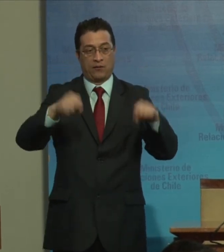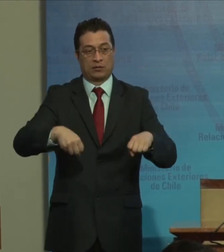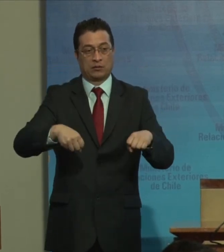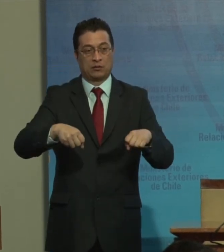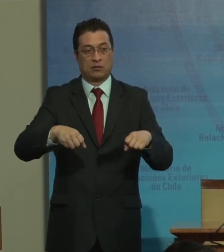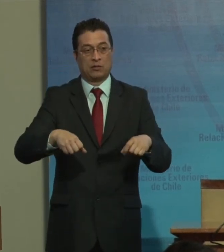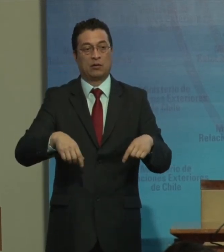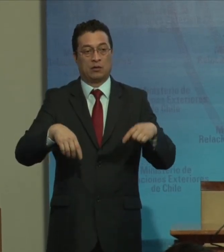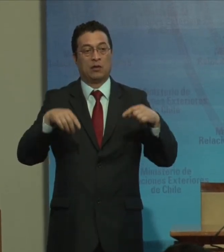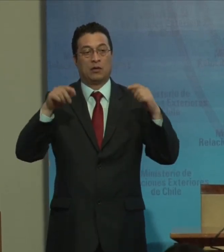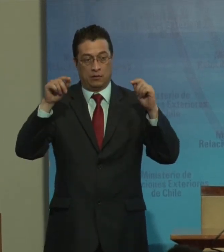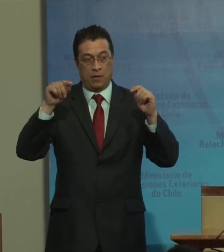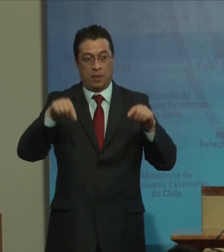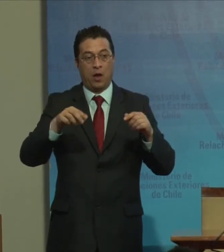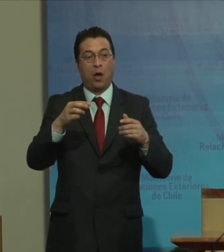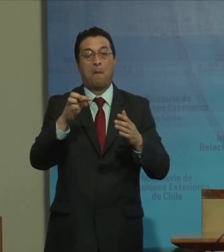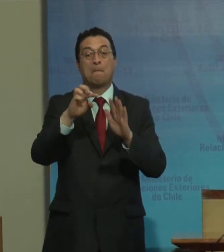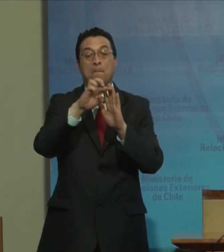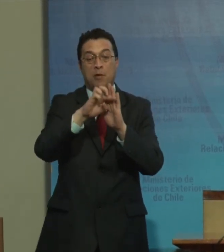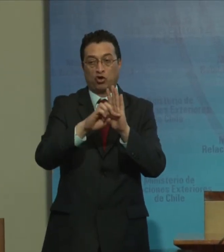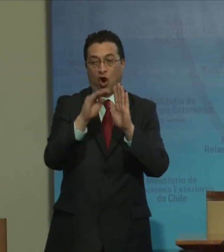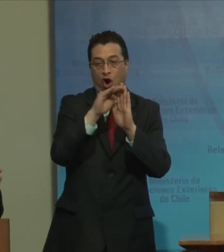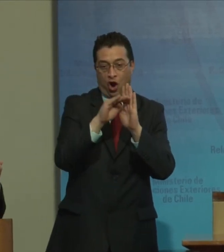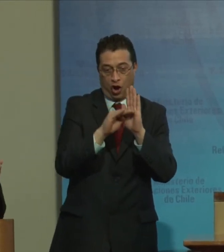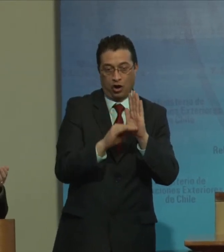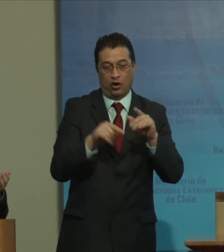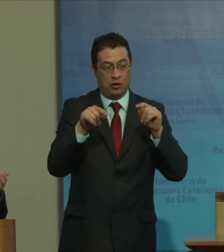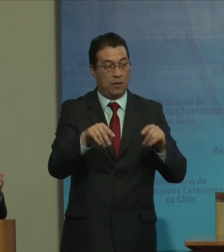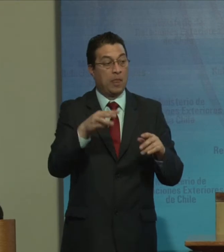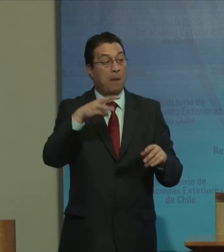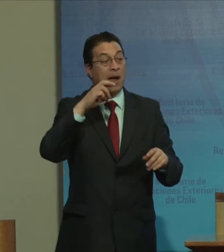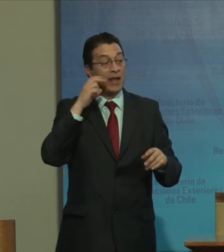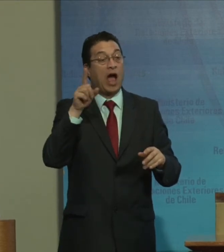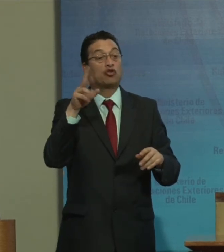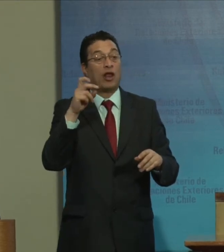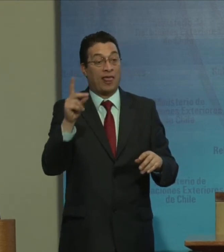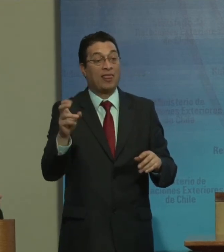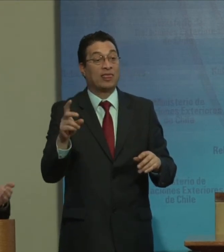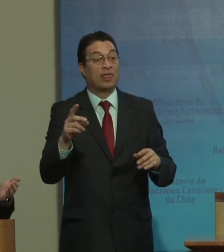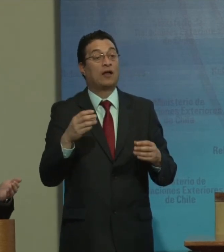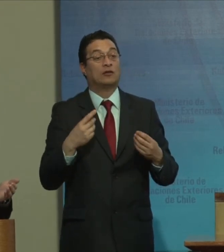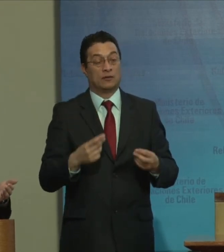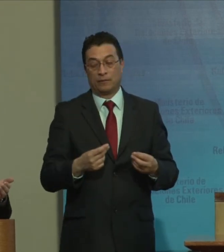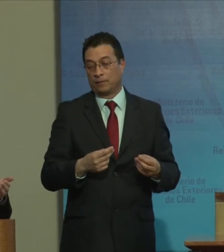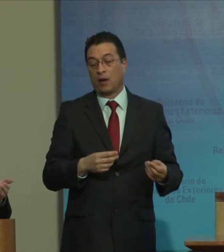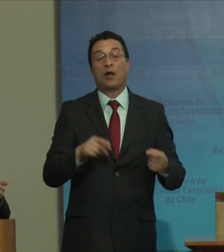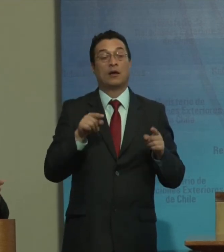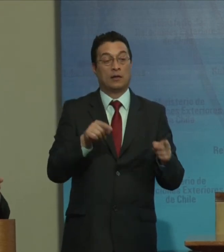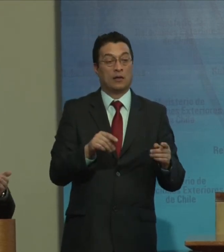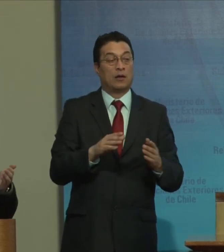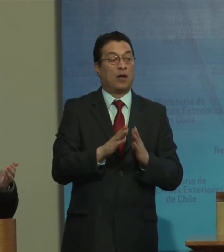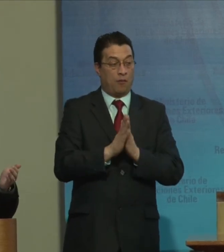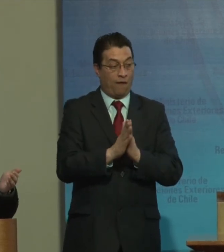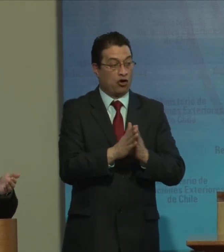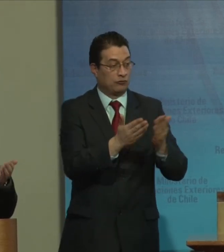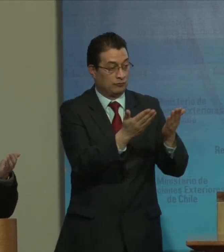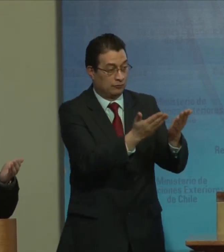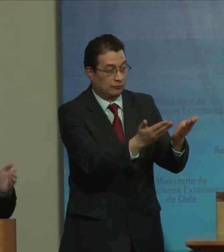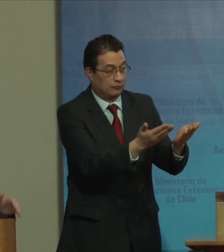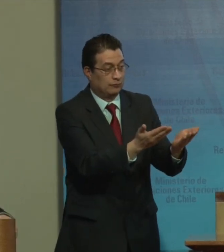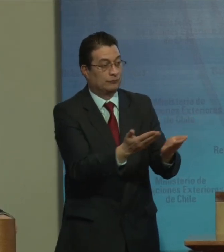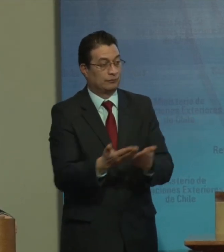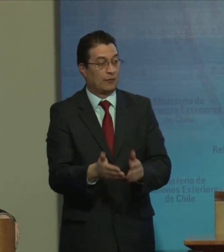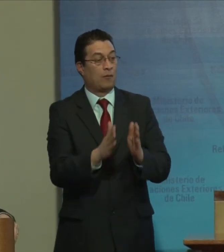con su protocolo facultativo. Entonces, María Soledad Cisterna, por favor,